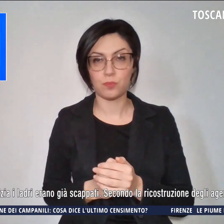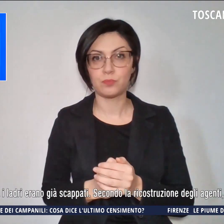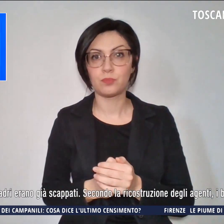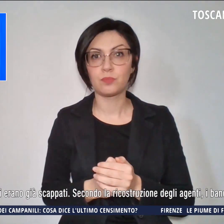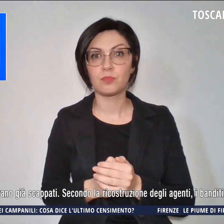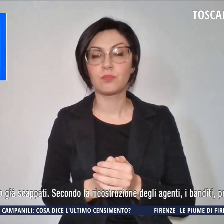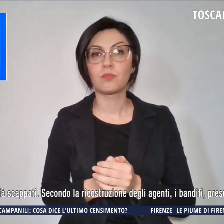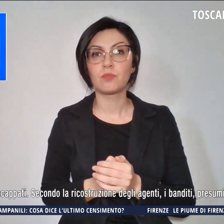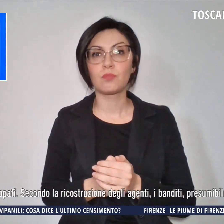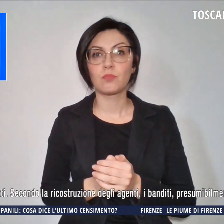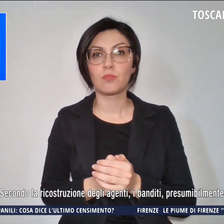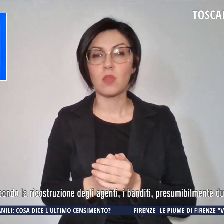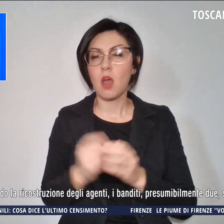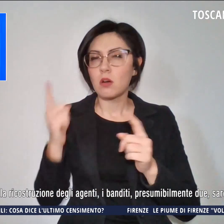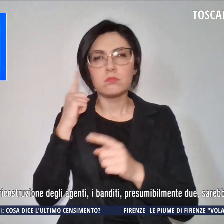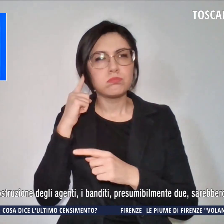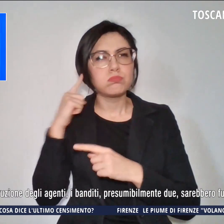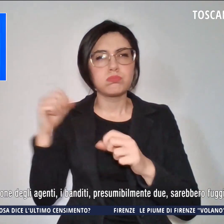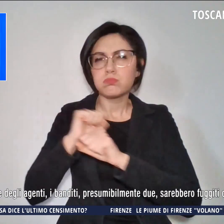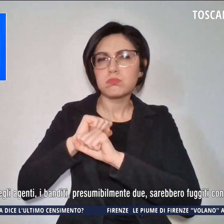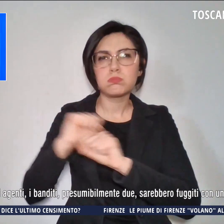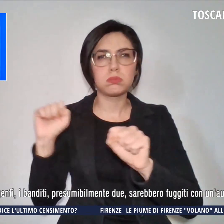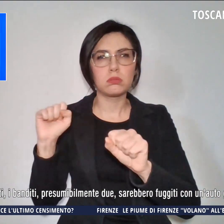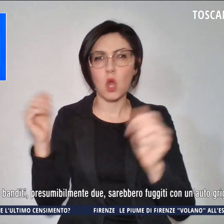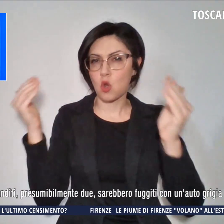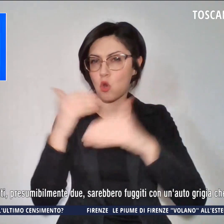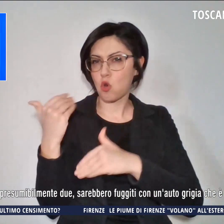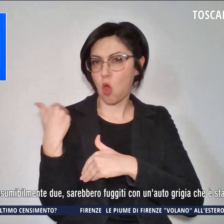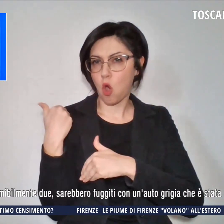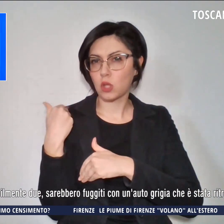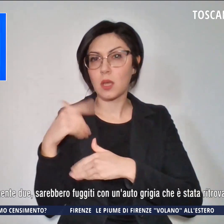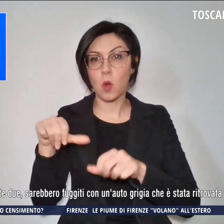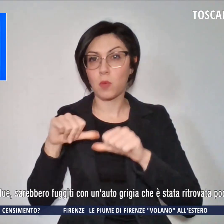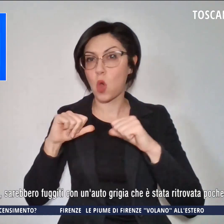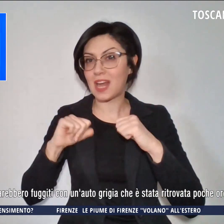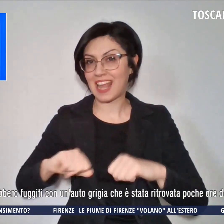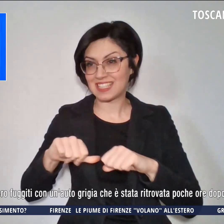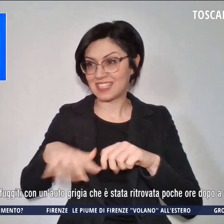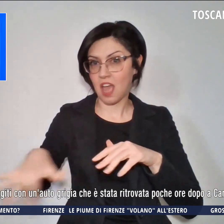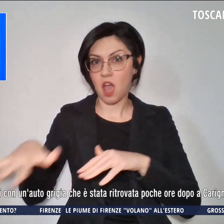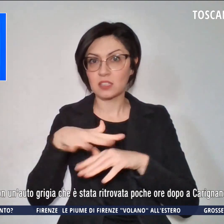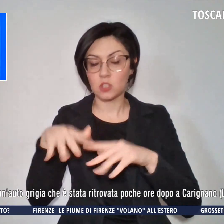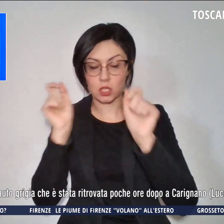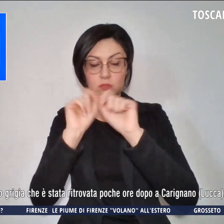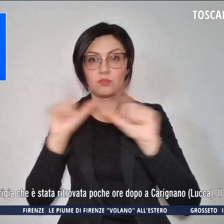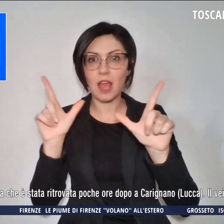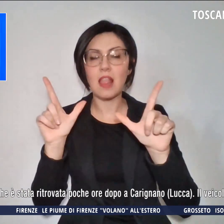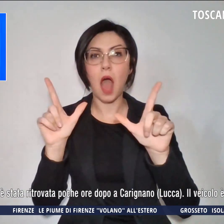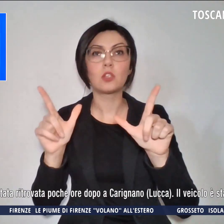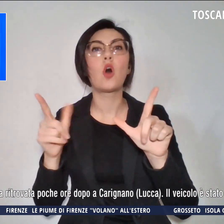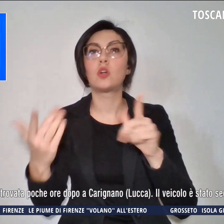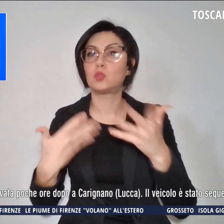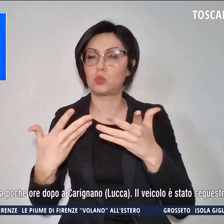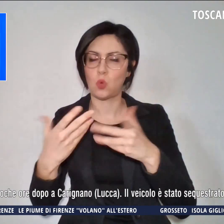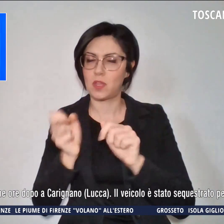forte boato la scorsa notte ha svegliato i residenti della zona che subito hanno dato l'allarme, ma